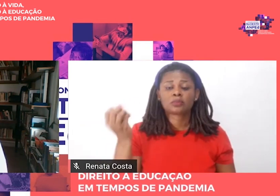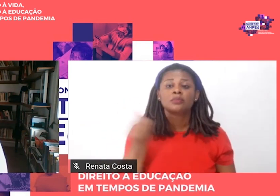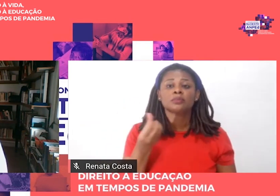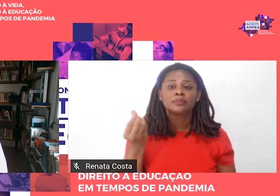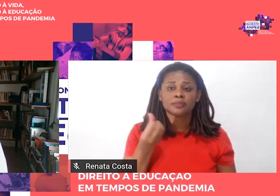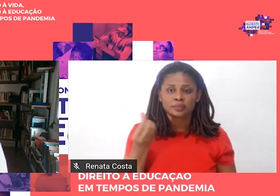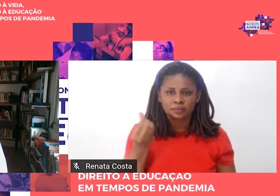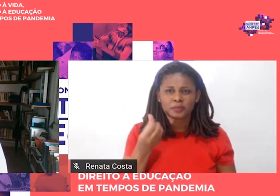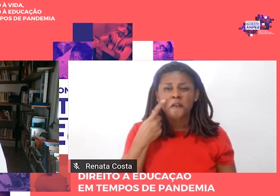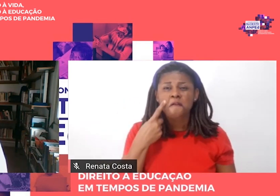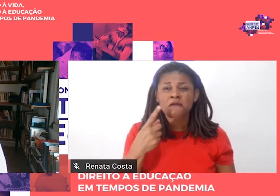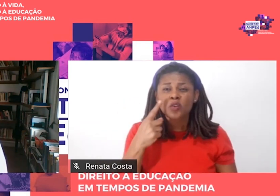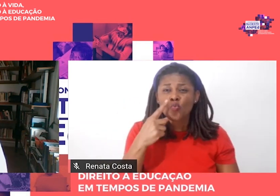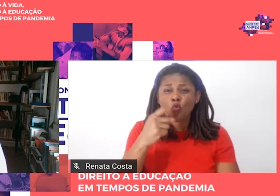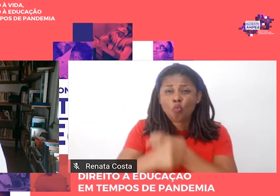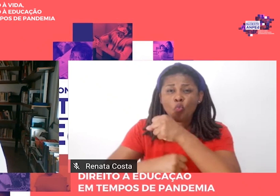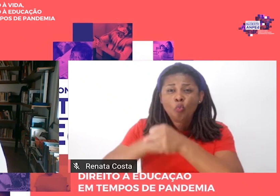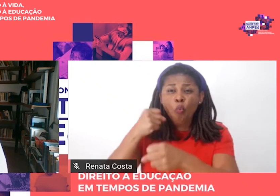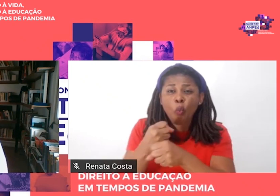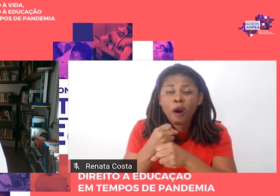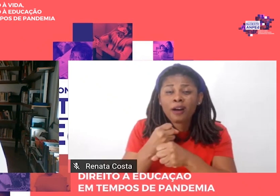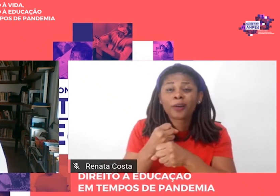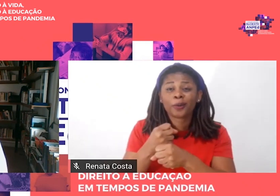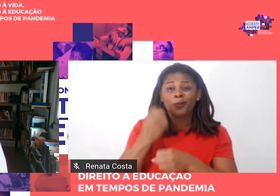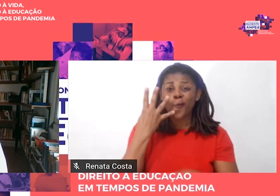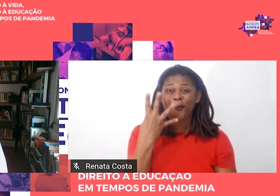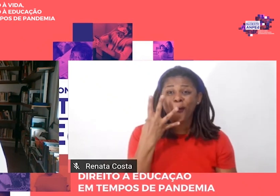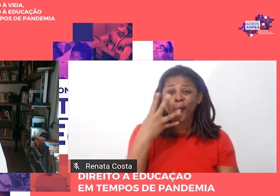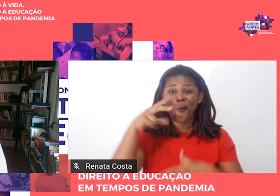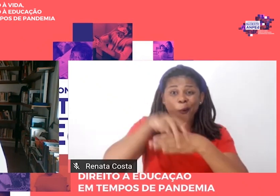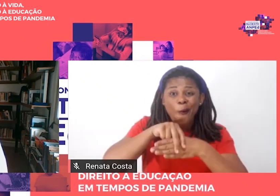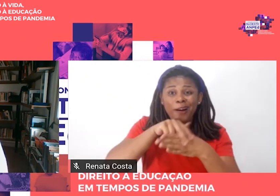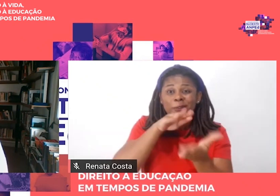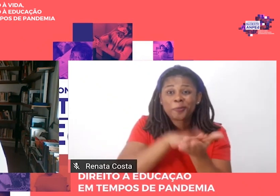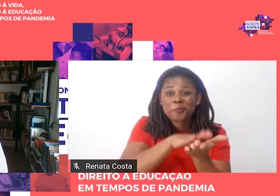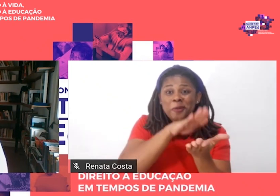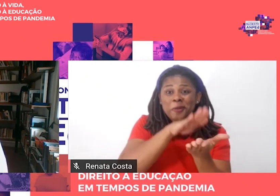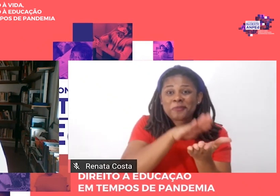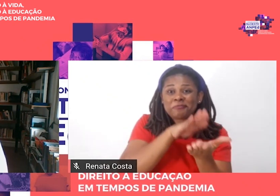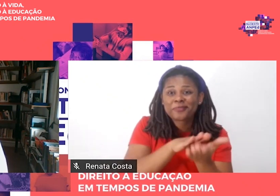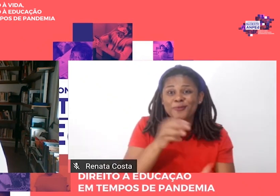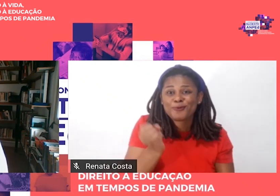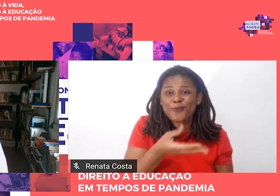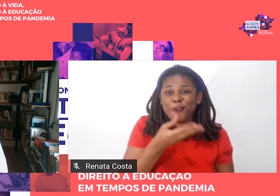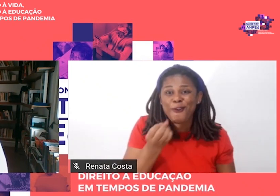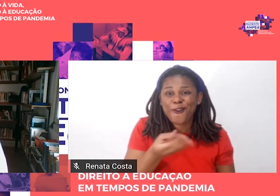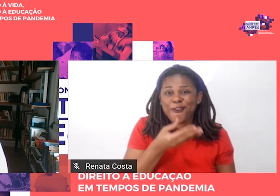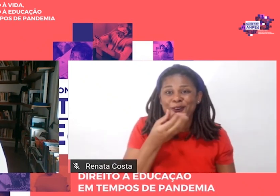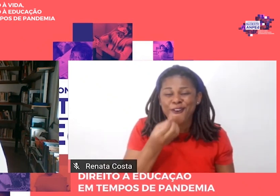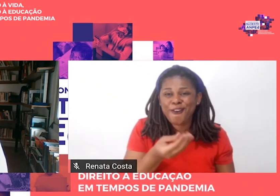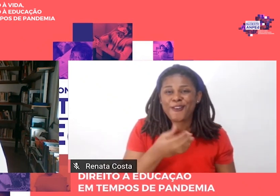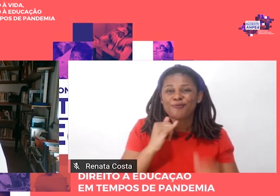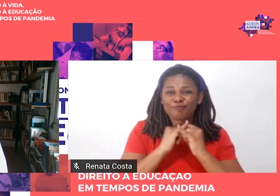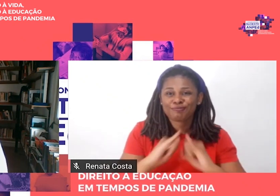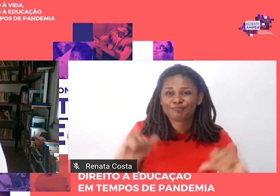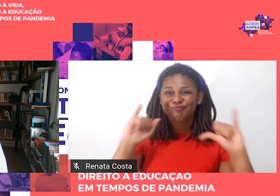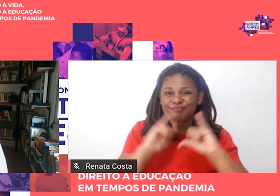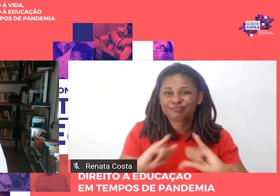um ano, saíram quatro edições. e depois,